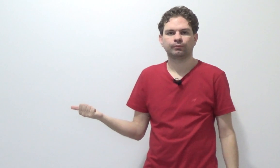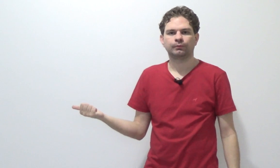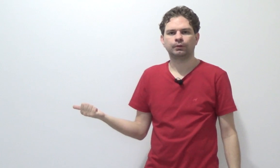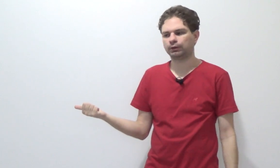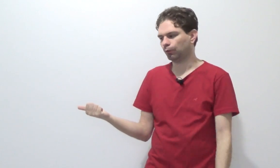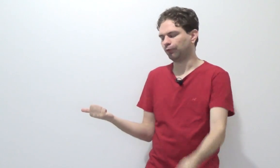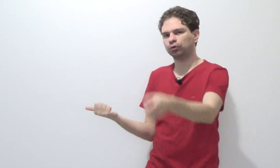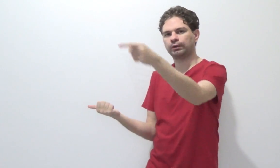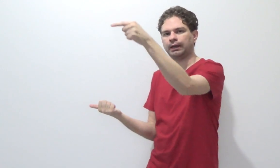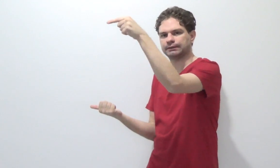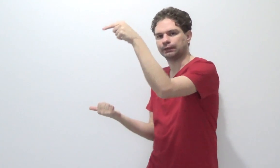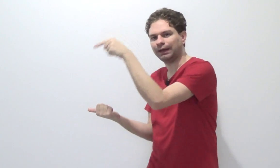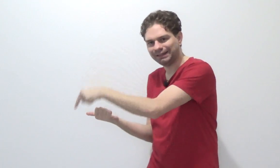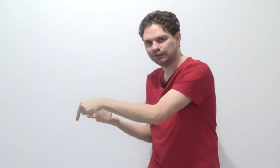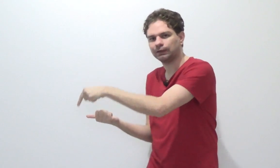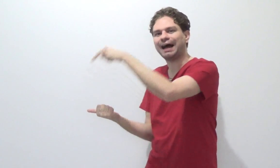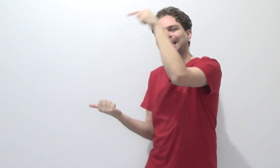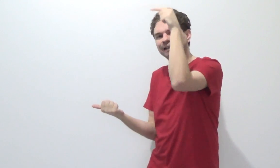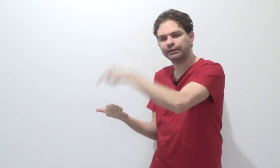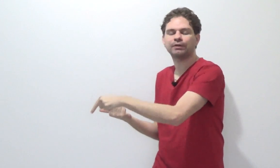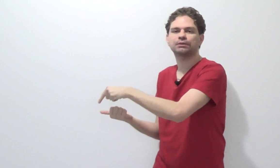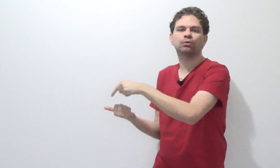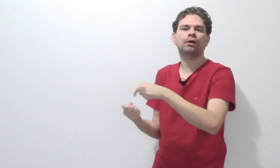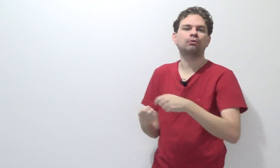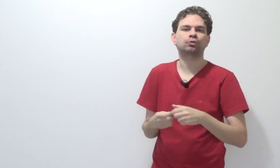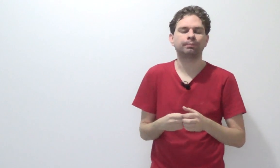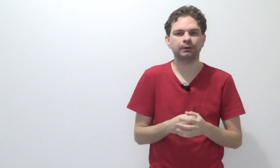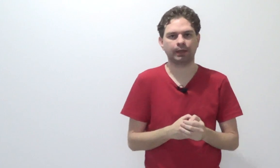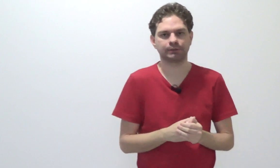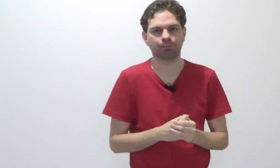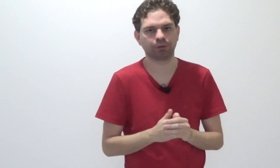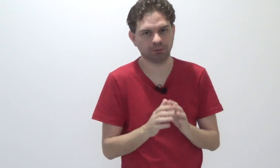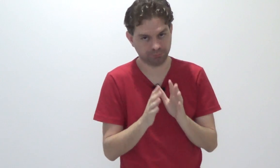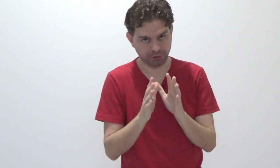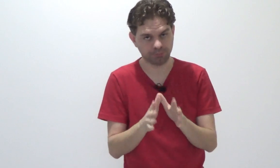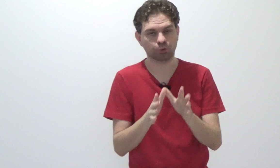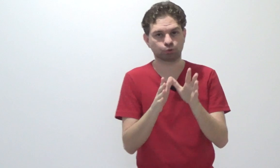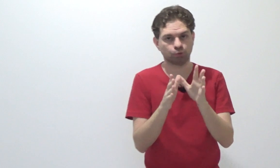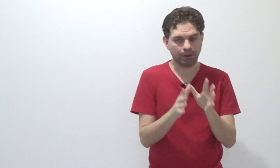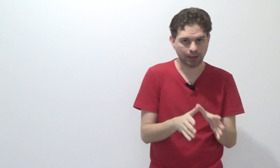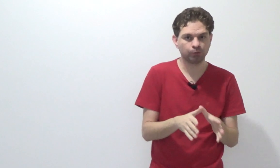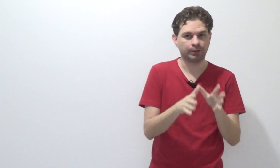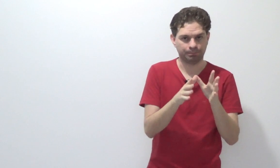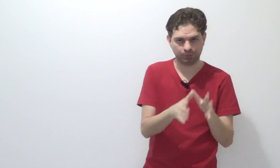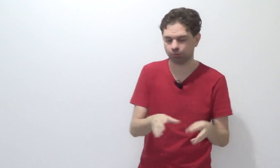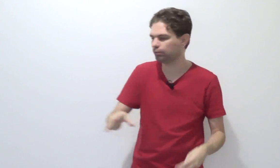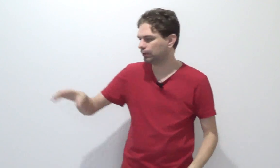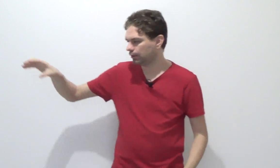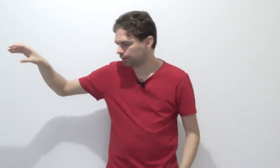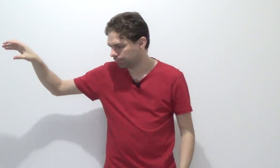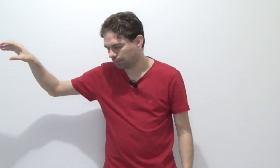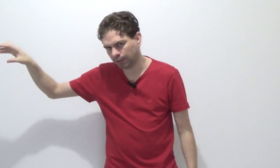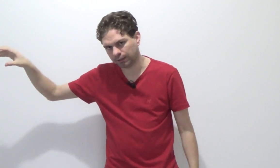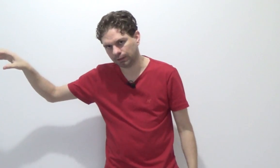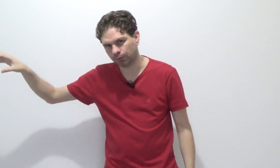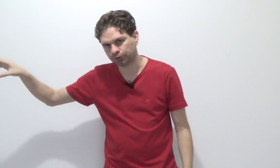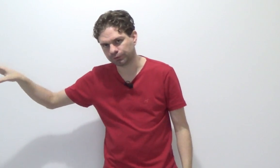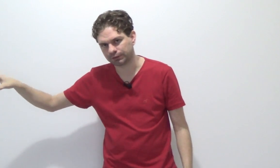Então o furto realizado ali, ali vai ser o local de competência. Porque crime consumado, repito, é aquele onde você